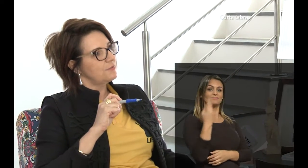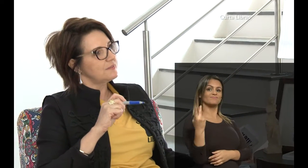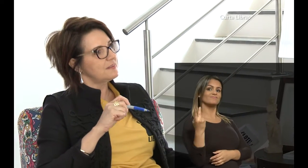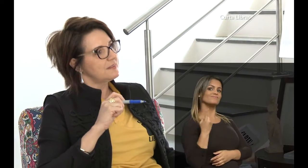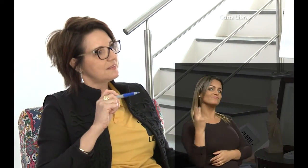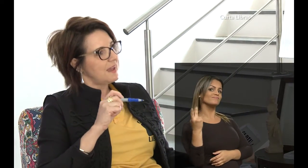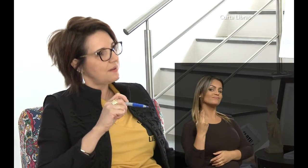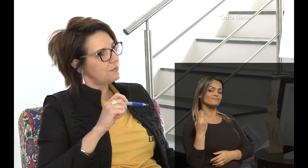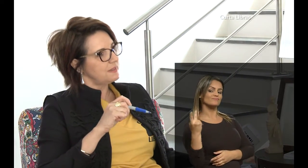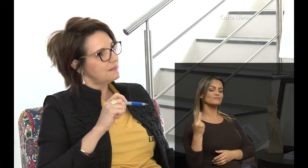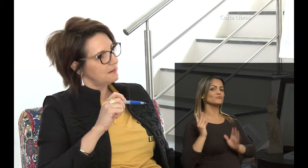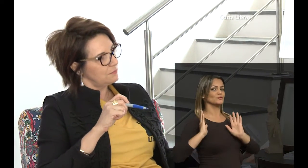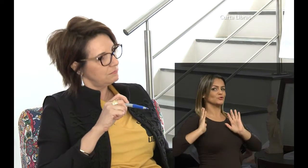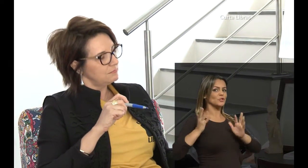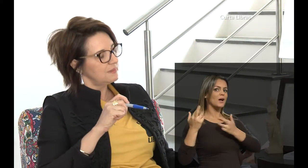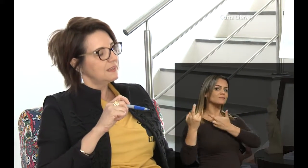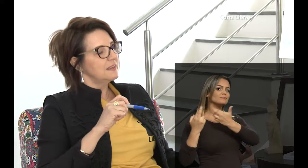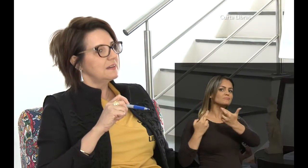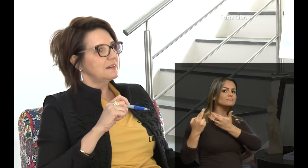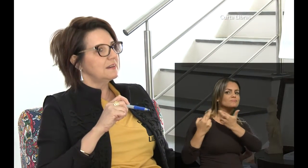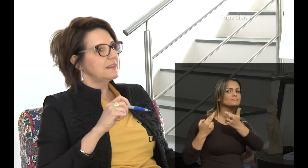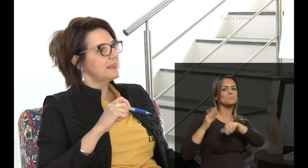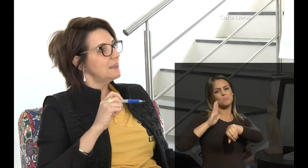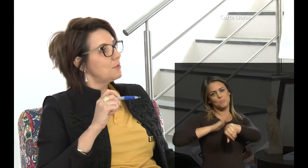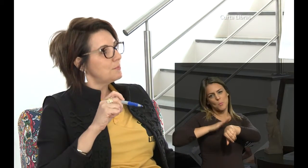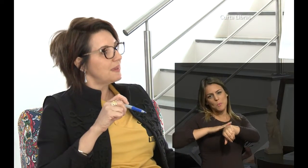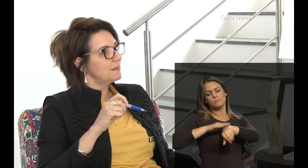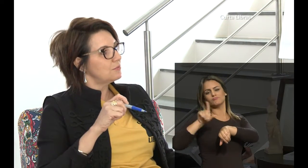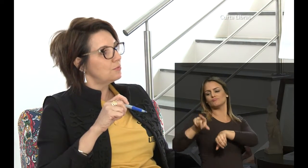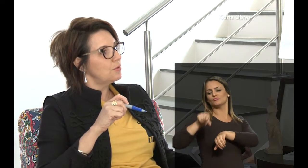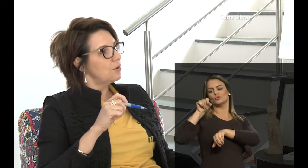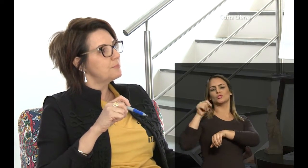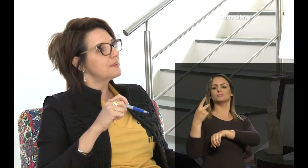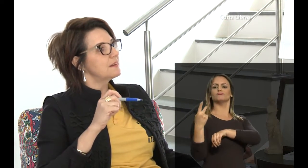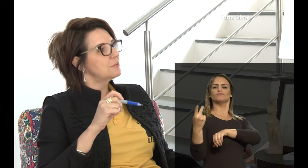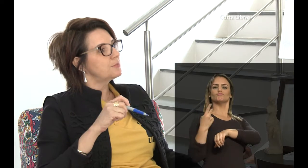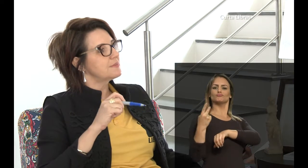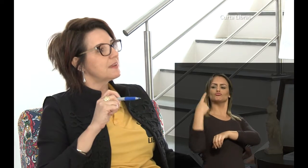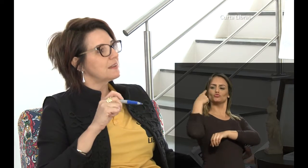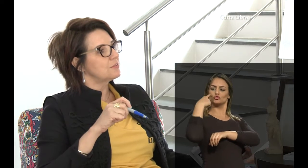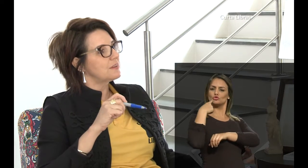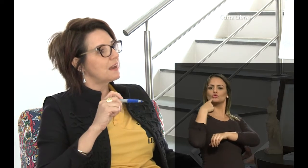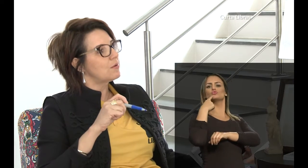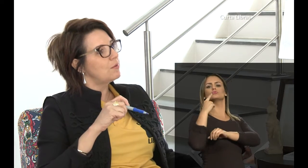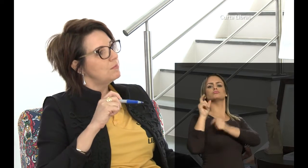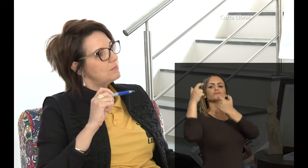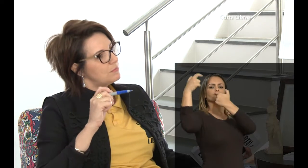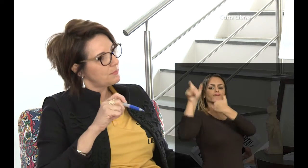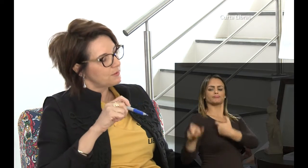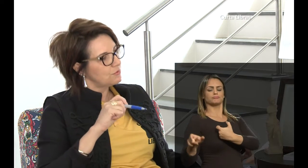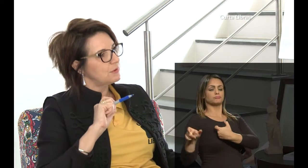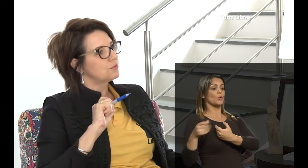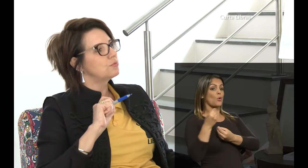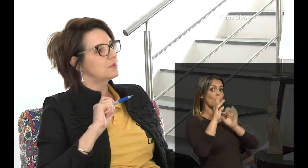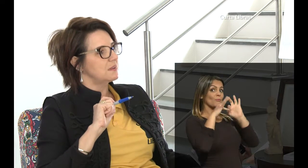vocês estavam então, naquele momento, optando por se relacionar com uma pessoa surda?